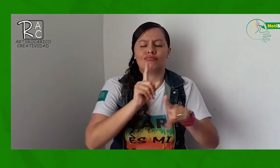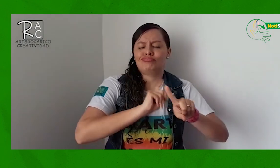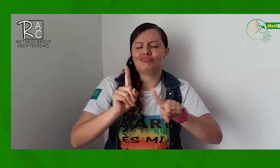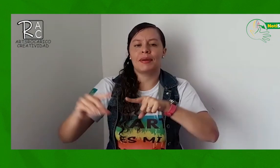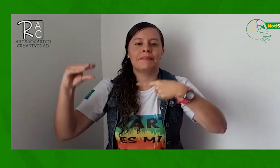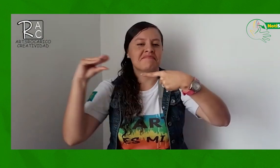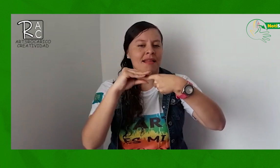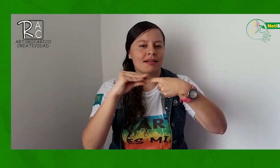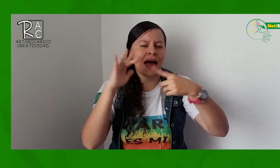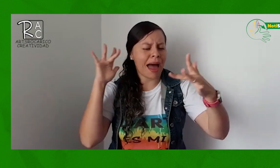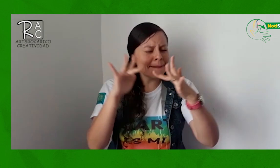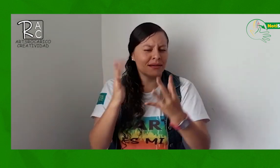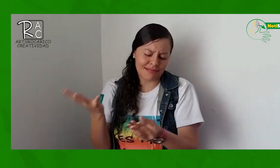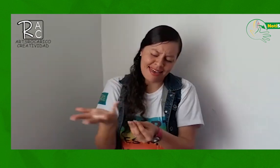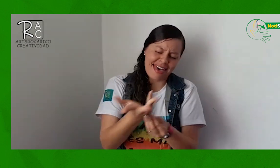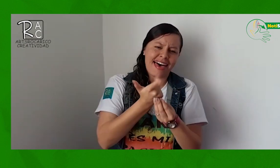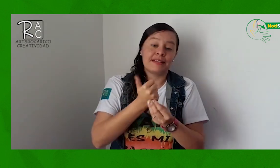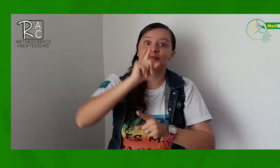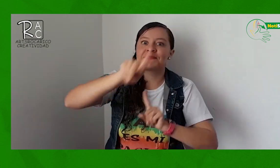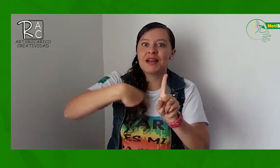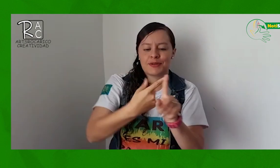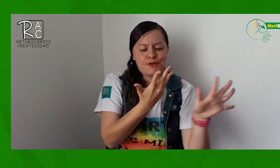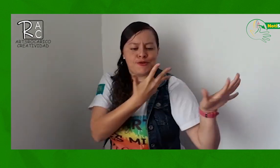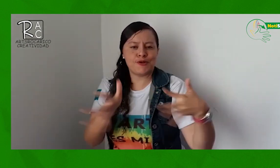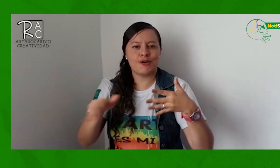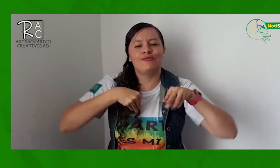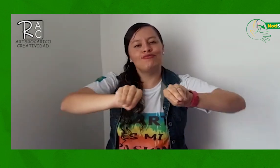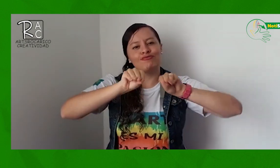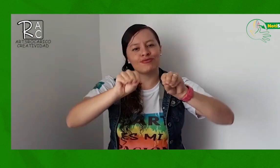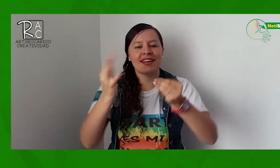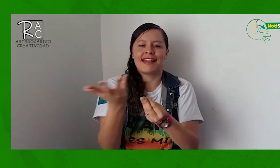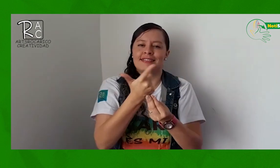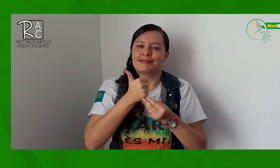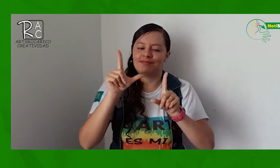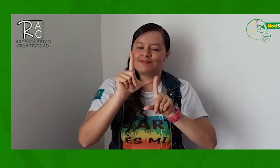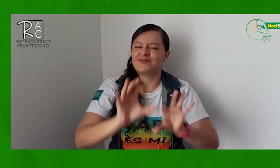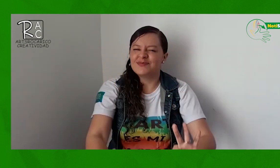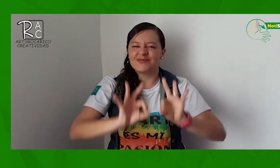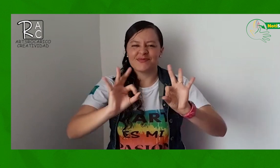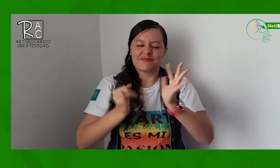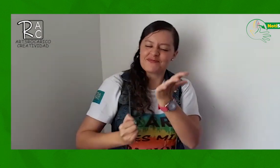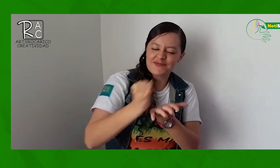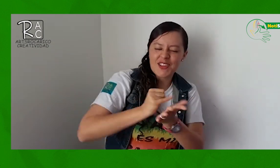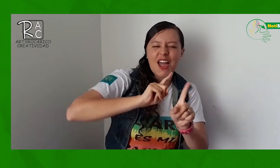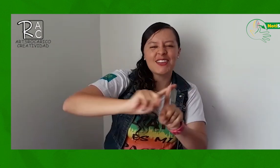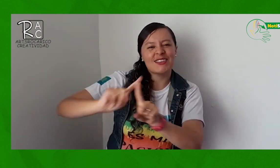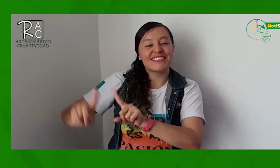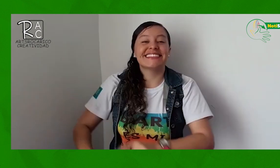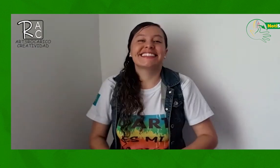diferentes marcadores para la realización artística Además, formación en cursos de diferentes letras